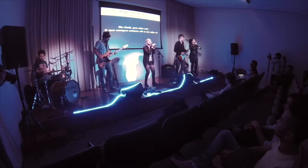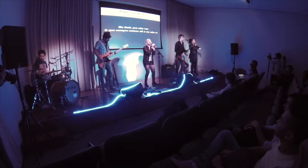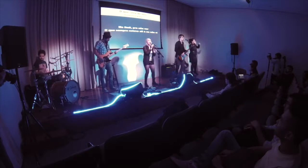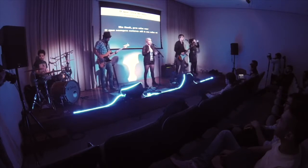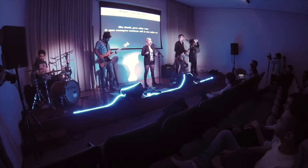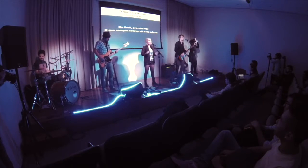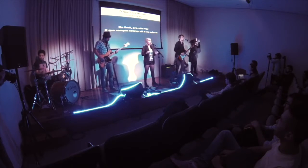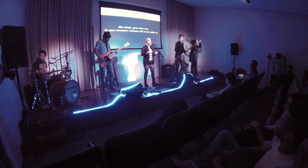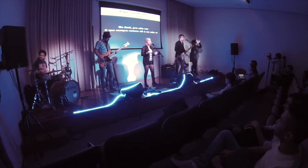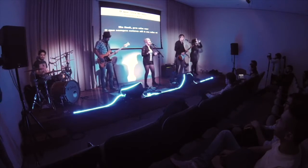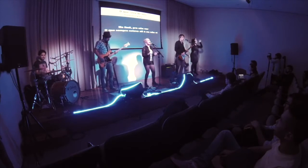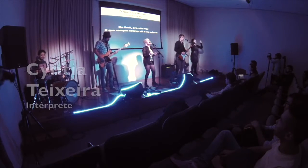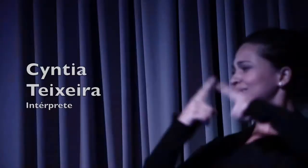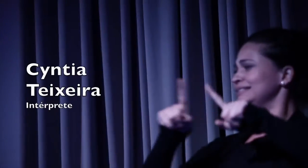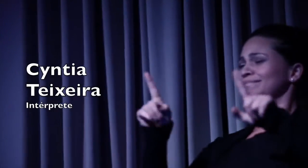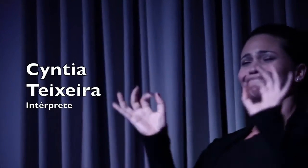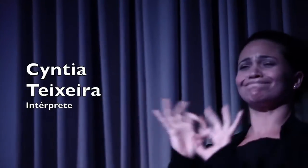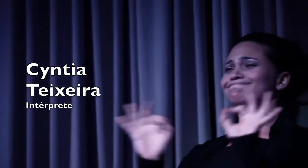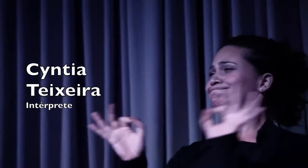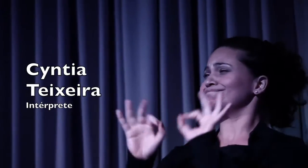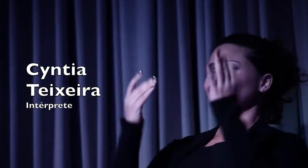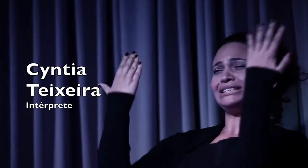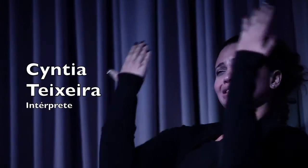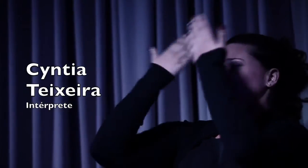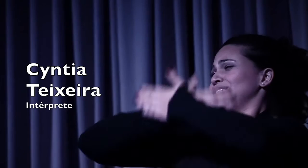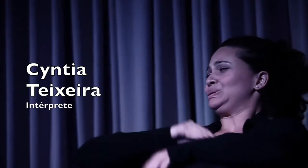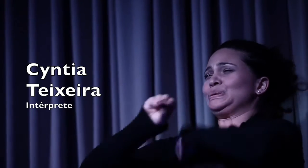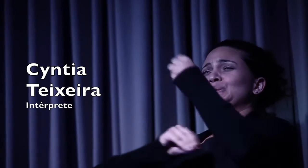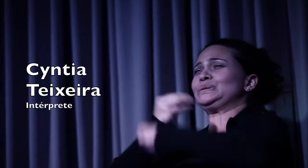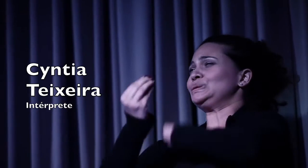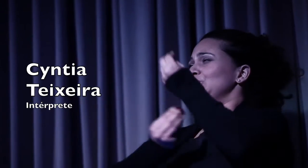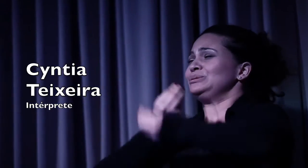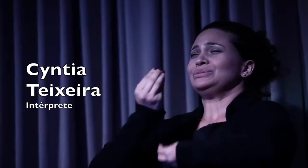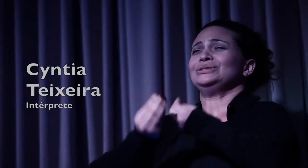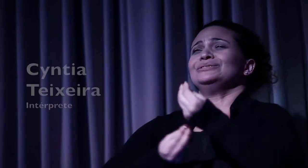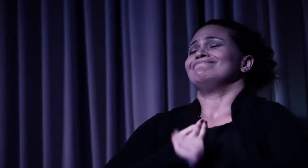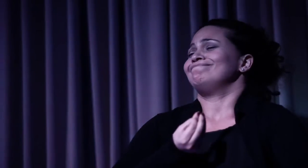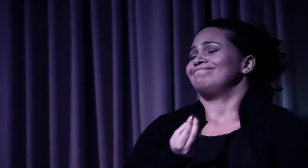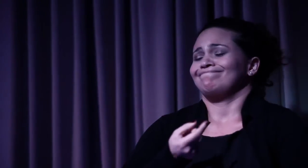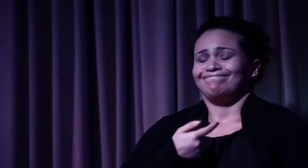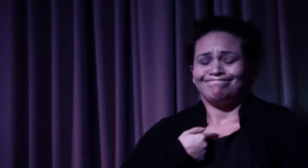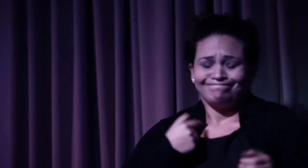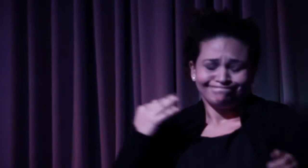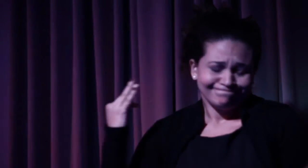Pra não ver o que eu sei Eu que a gente deu um nó Eu